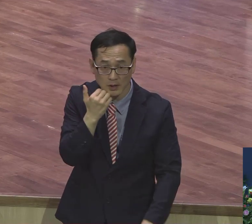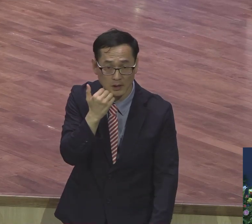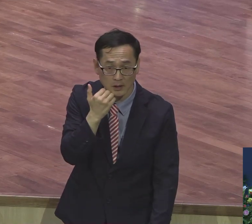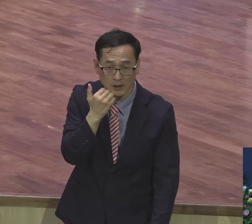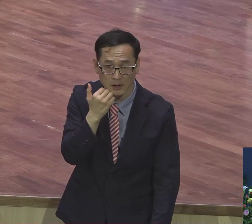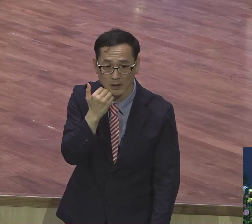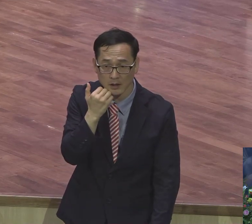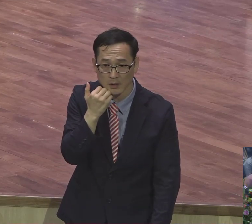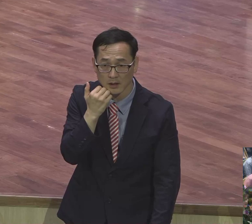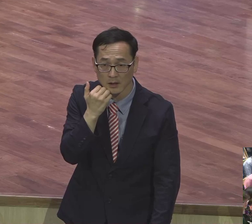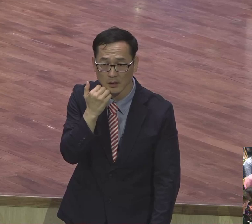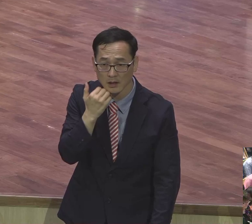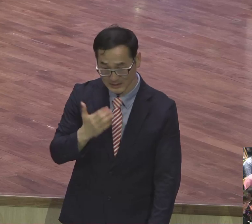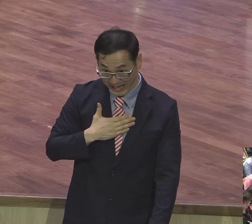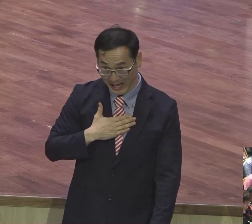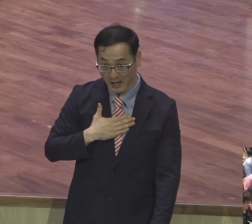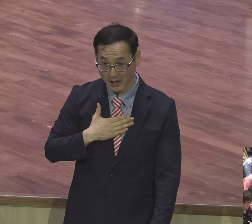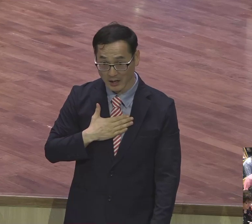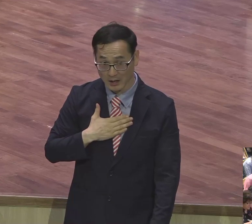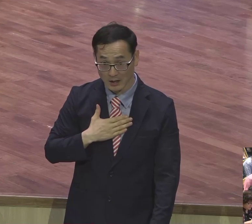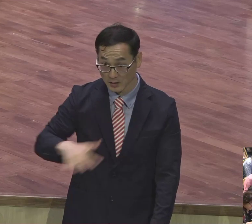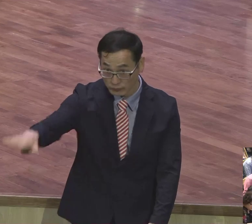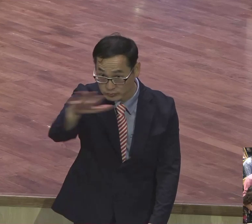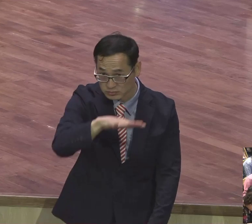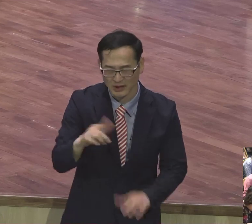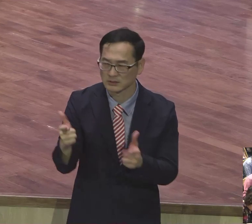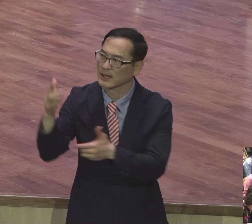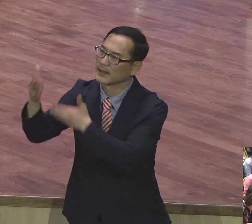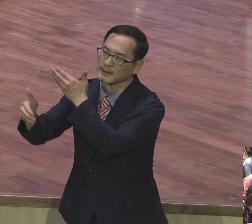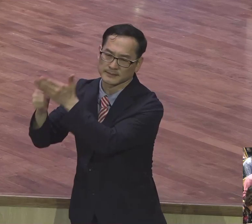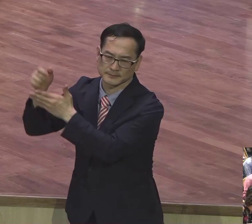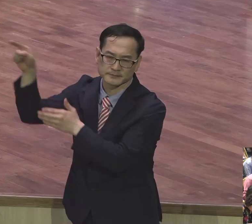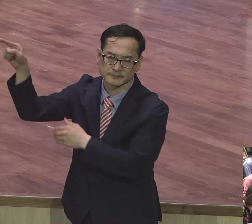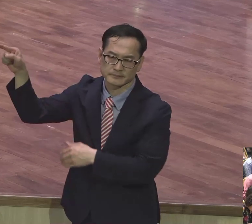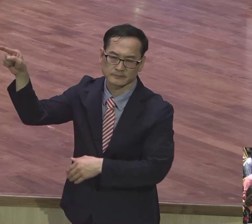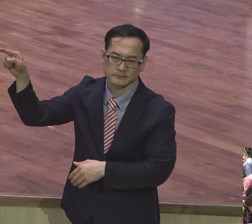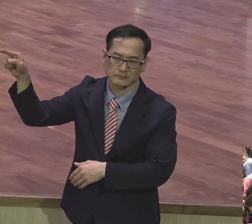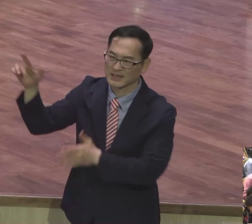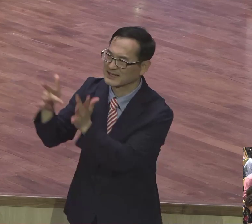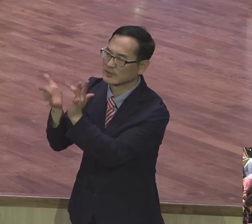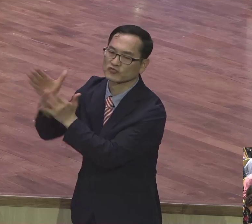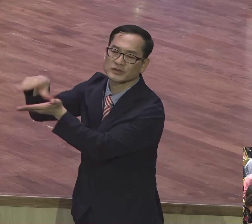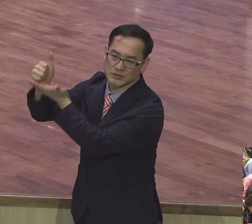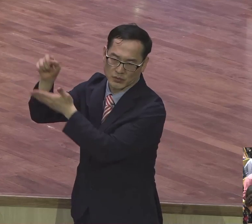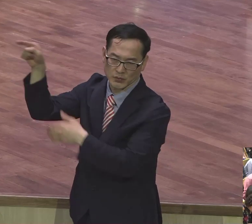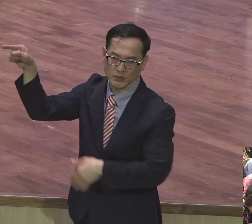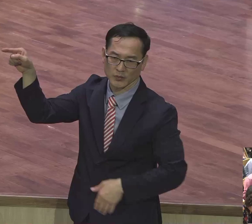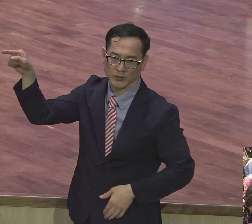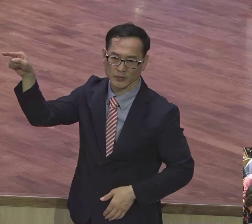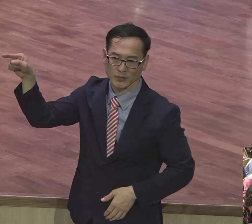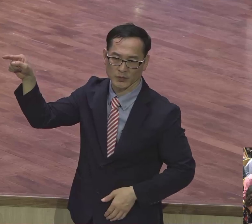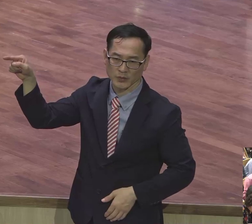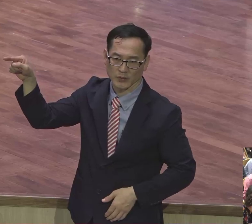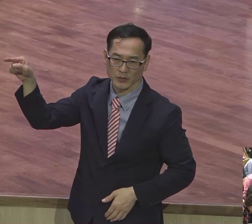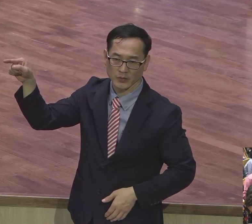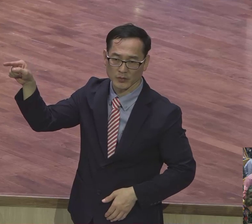예수 그저 씁니다. 하나님의 스케일을 여러분 지금 처음 한 현장에 들어와 앉아 있잖아요.